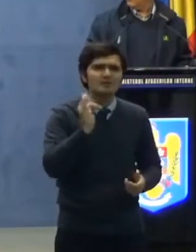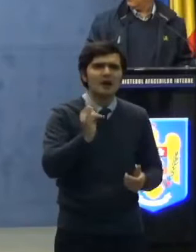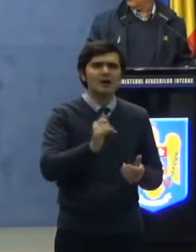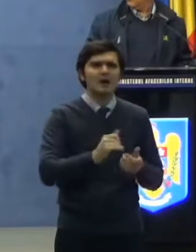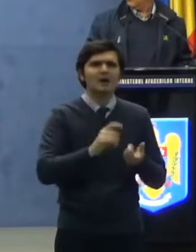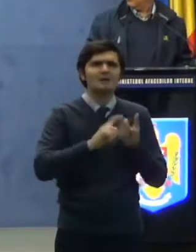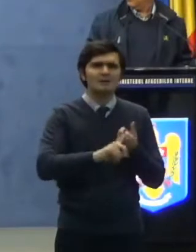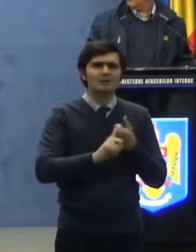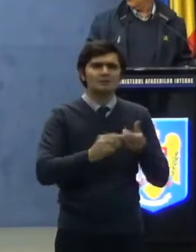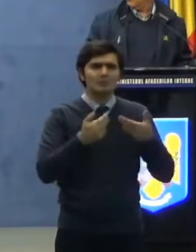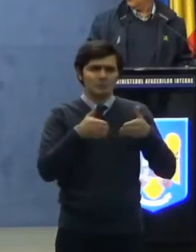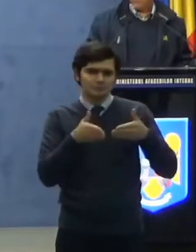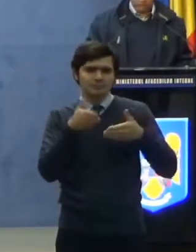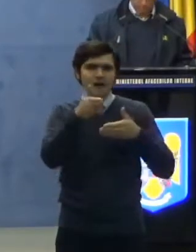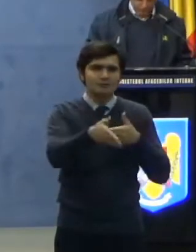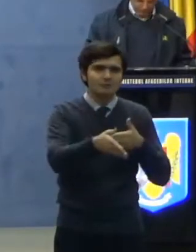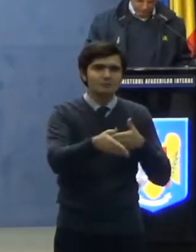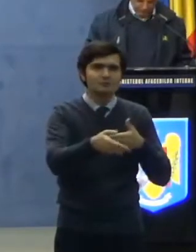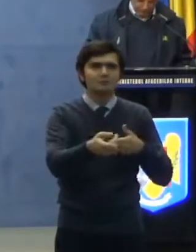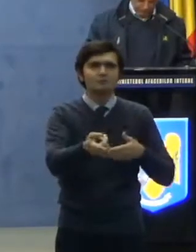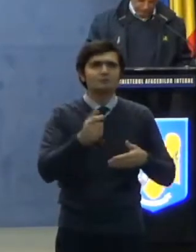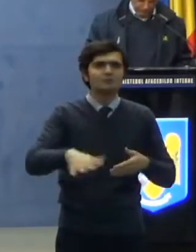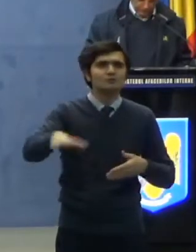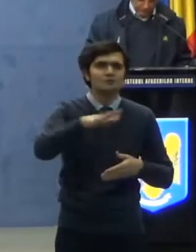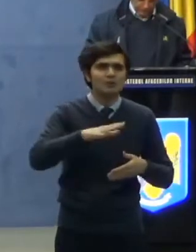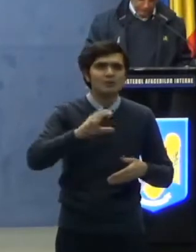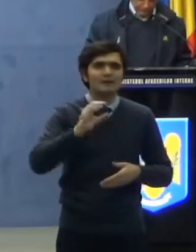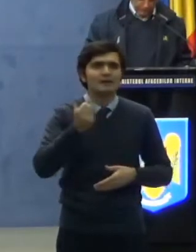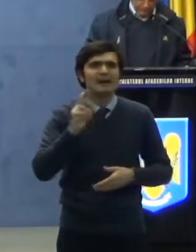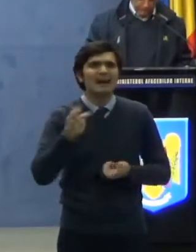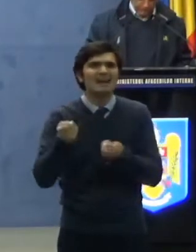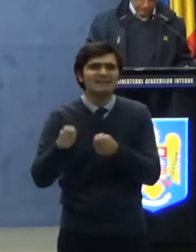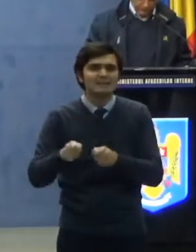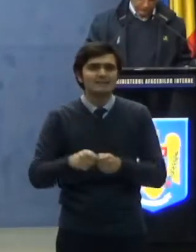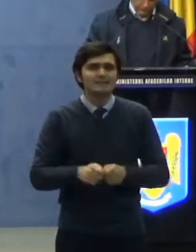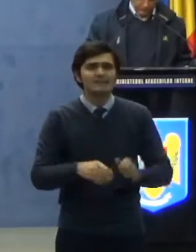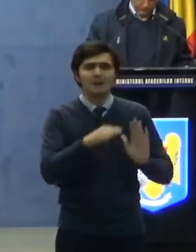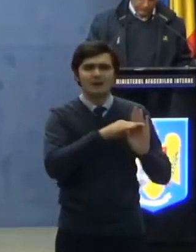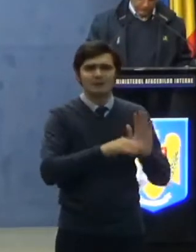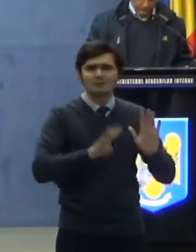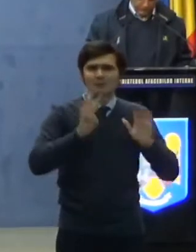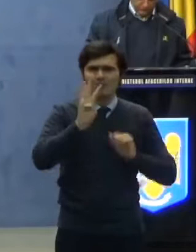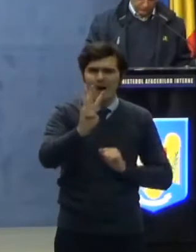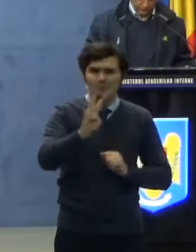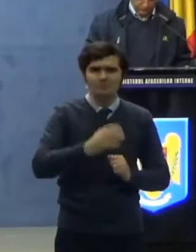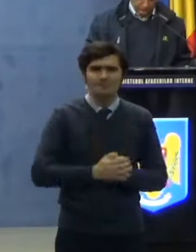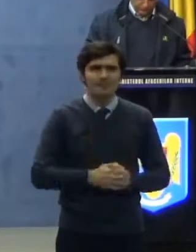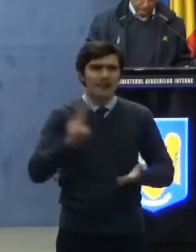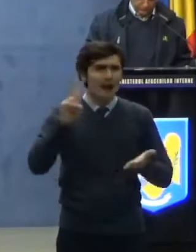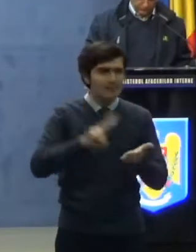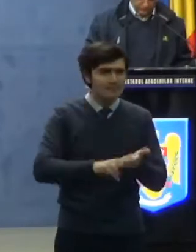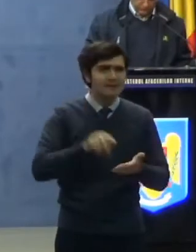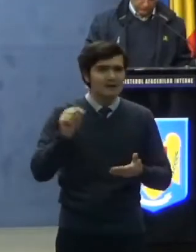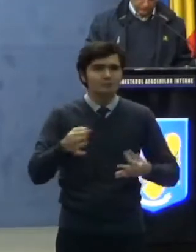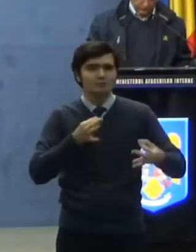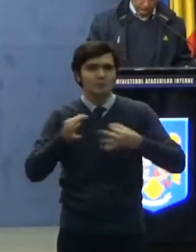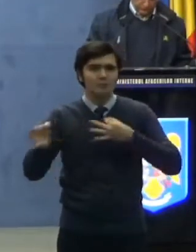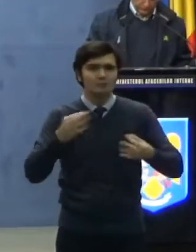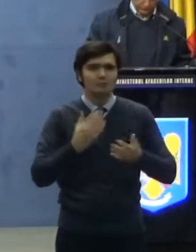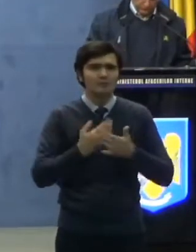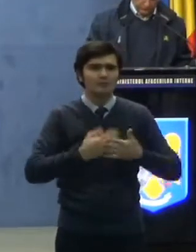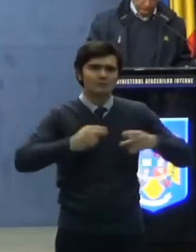și accesul în și din zona carantinată. Aliniatul 4. Aplicarea măsurilor de